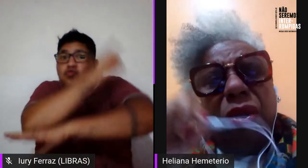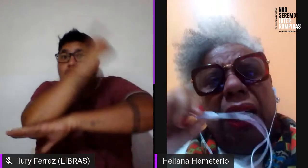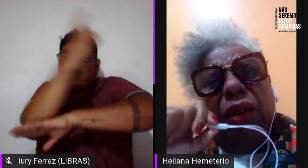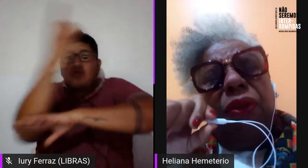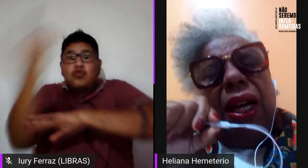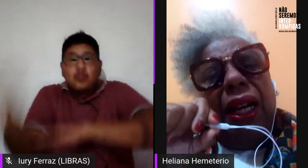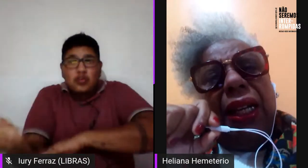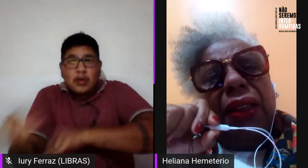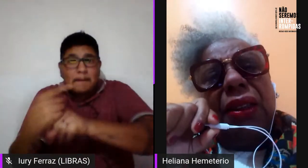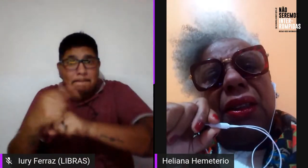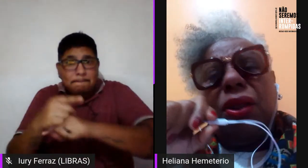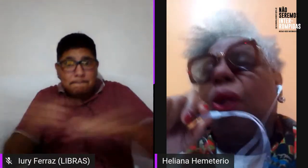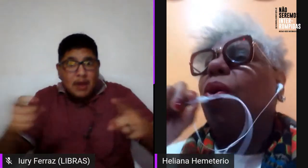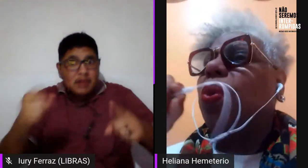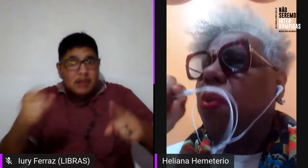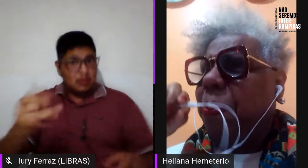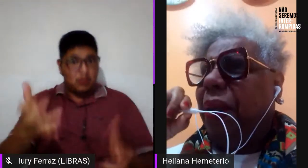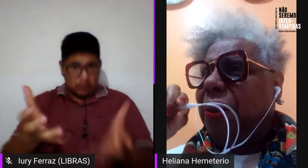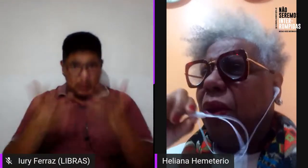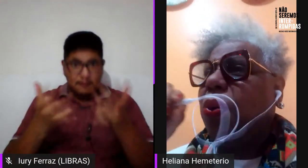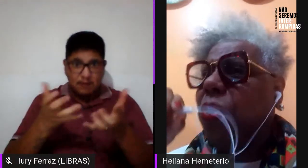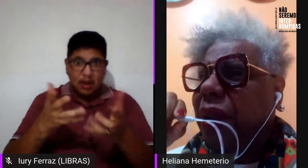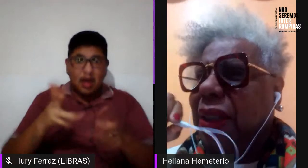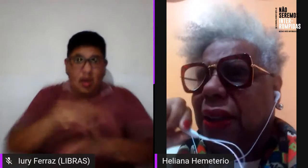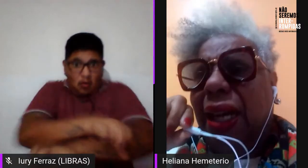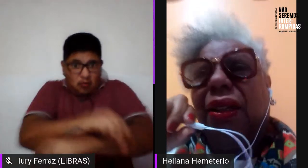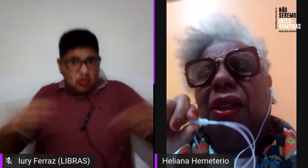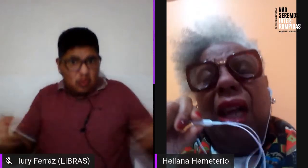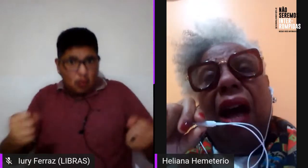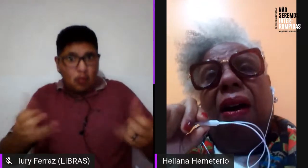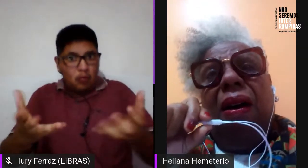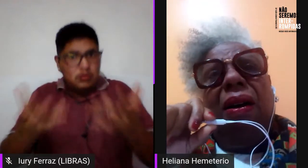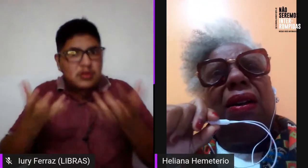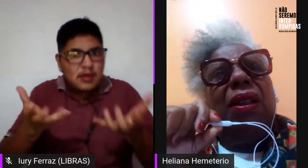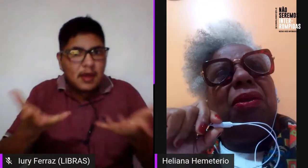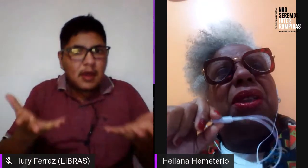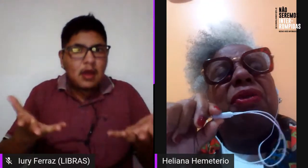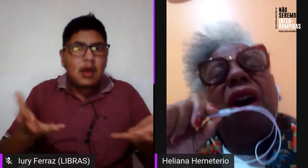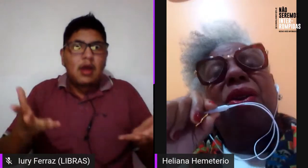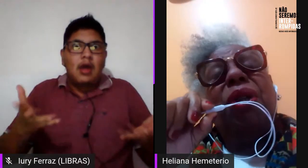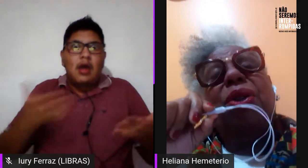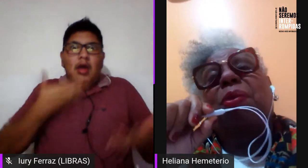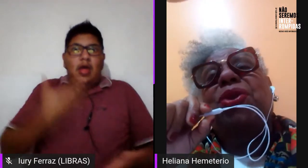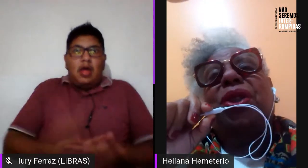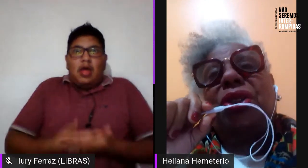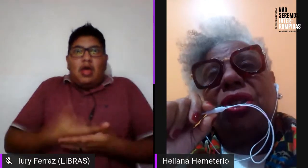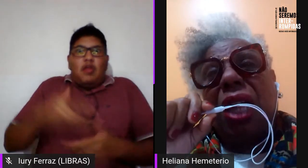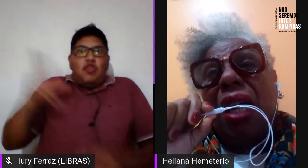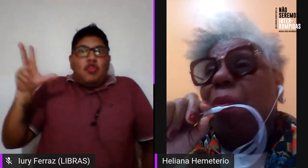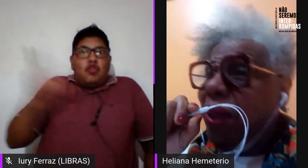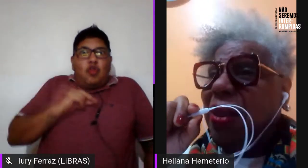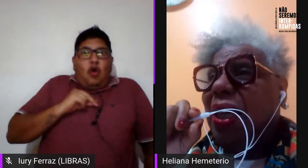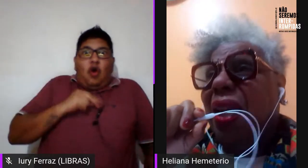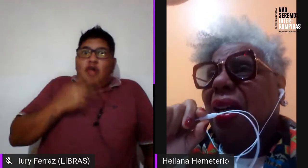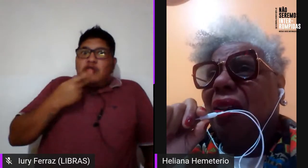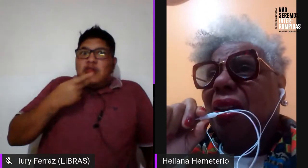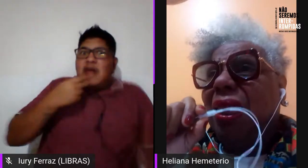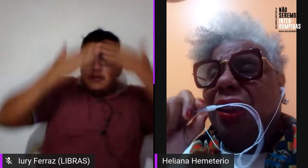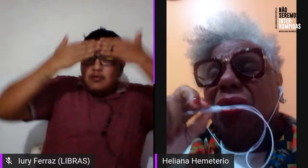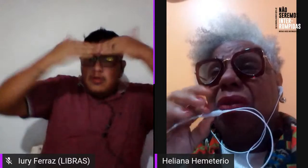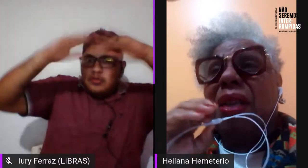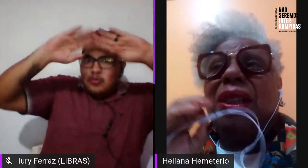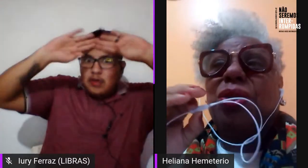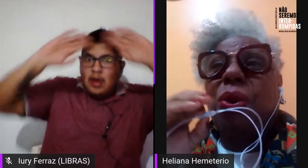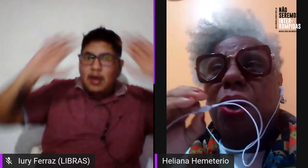mas se eu quero falar se algum quiser, você falou em nome de orixá, pois é,